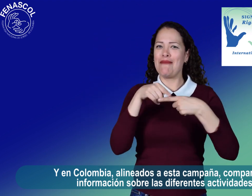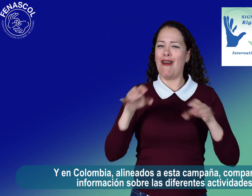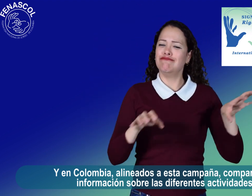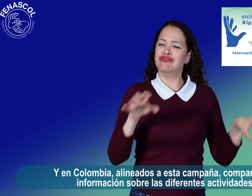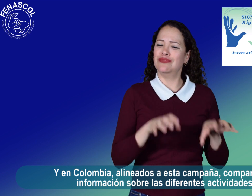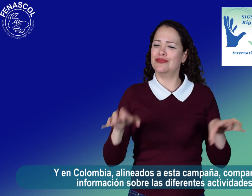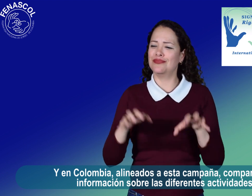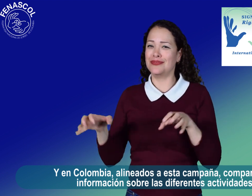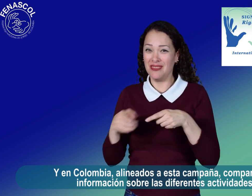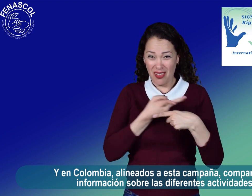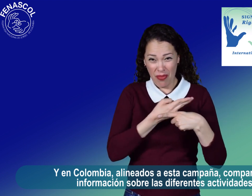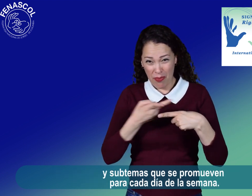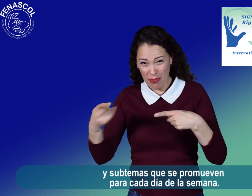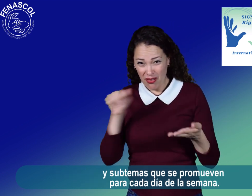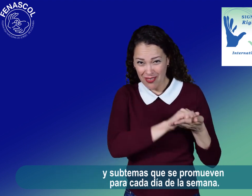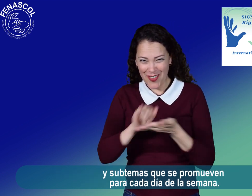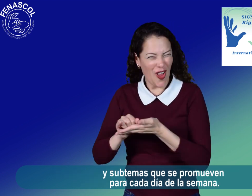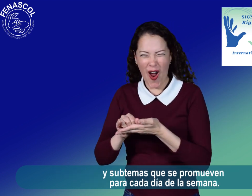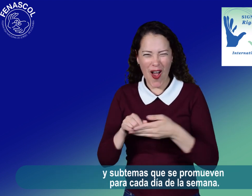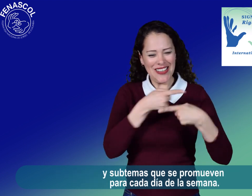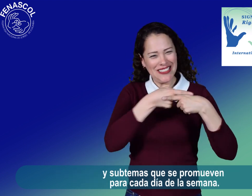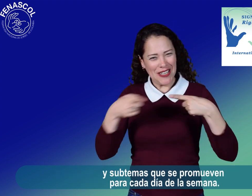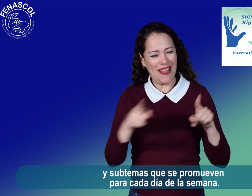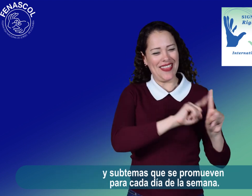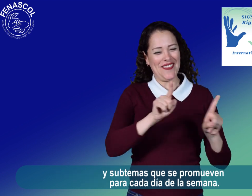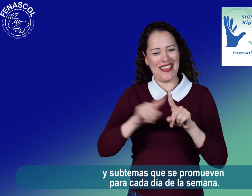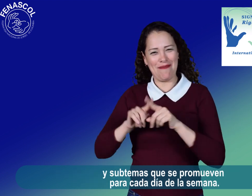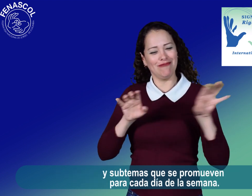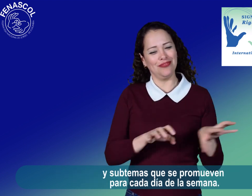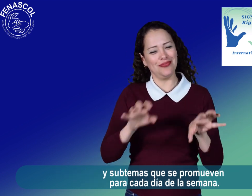actividades y subtemas que se promueven para cada día de la semana.